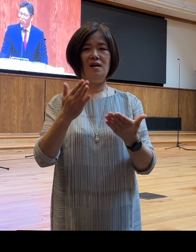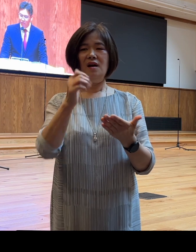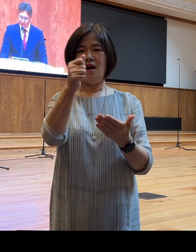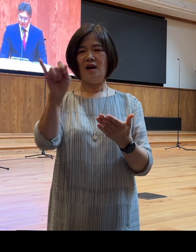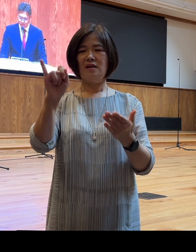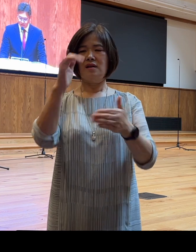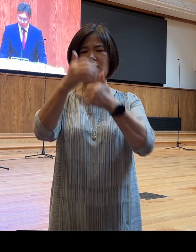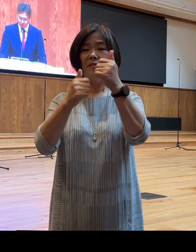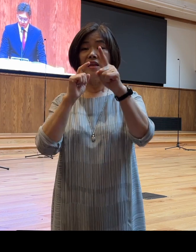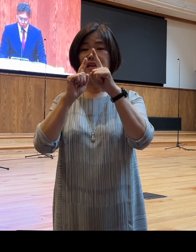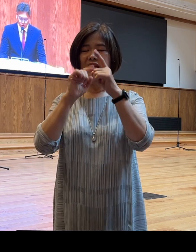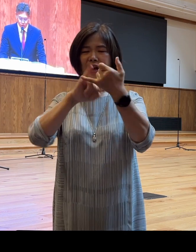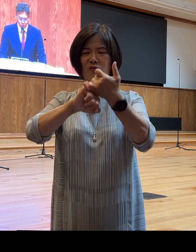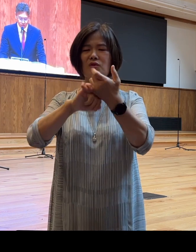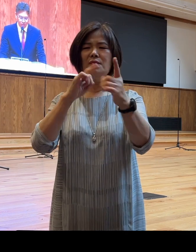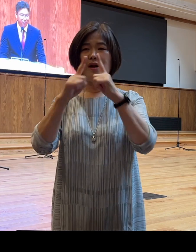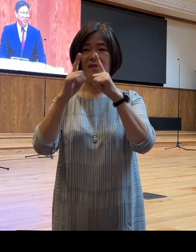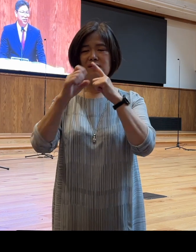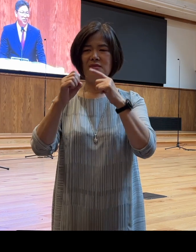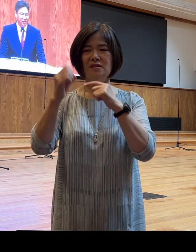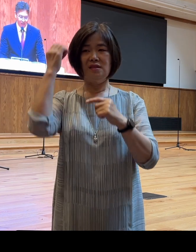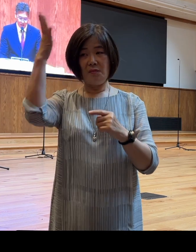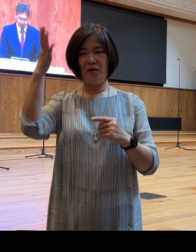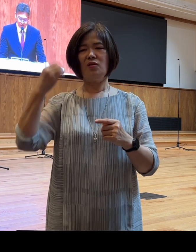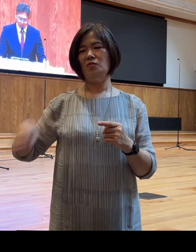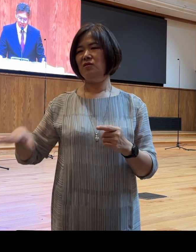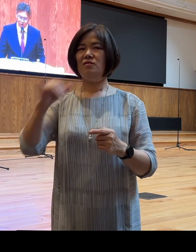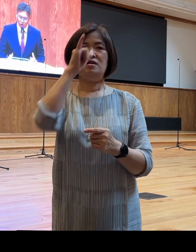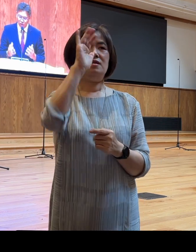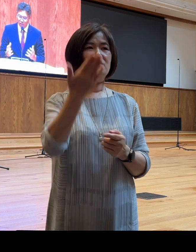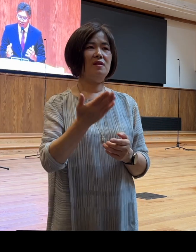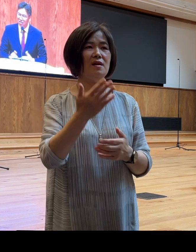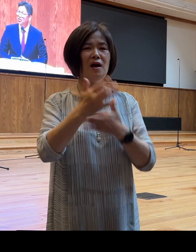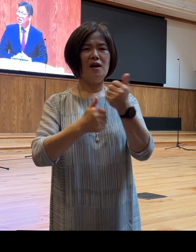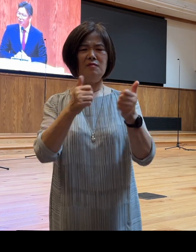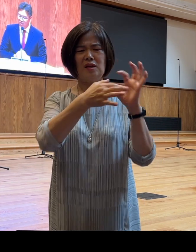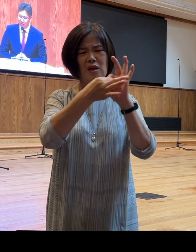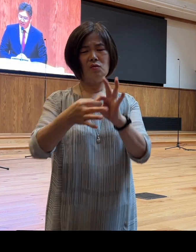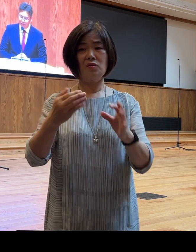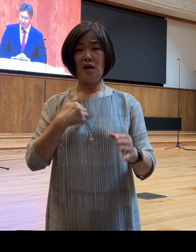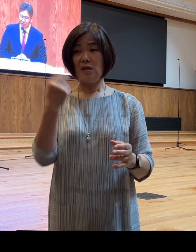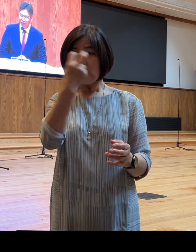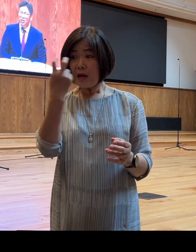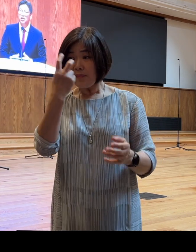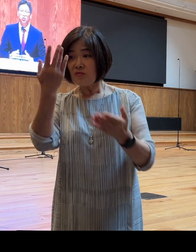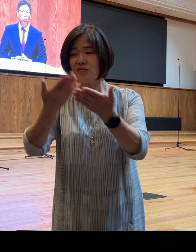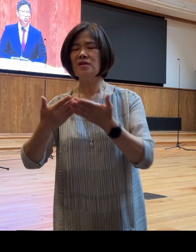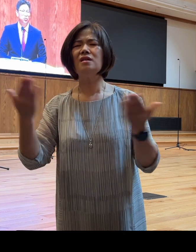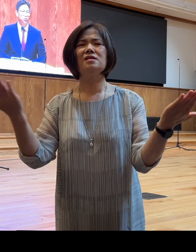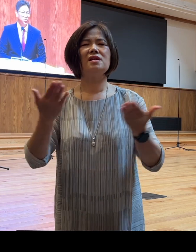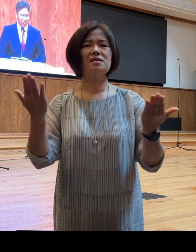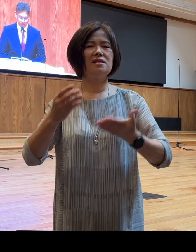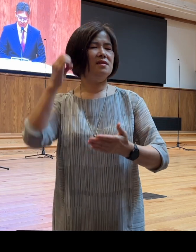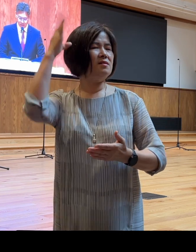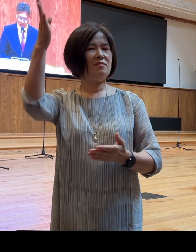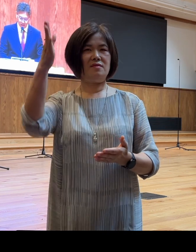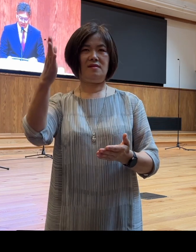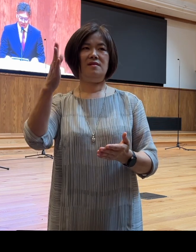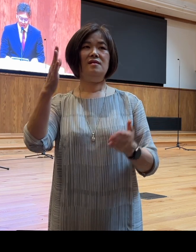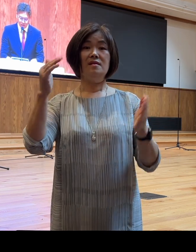말씀을 놓치고 있었습니다 하갈은 하나님이 여전히 자신을 살피신다라는 사실을 놓치고 있었습니다 하나님은 그런